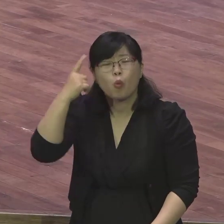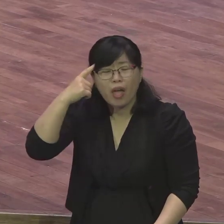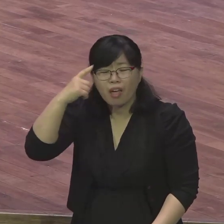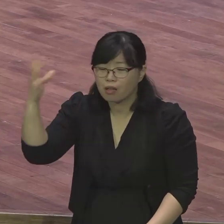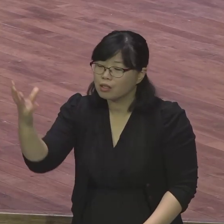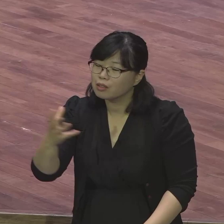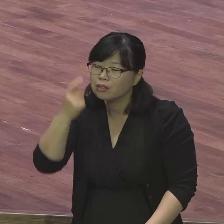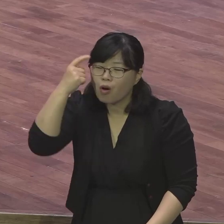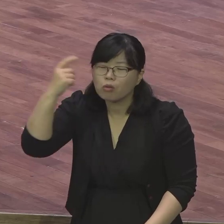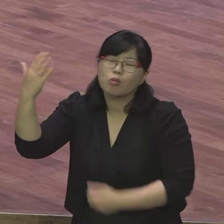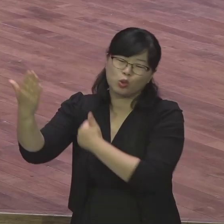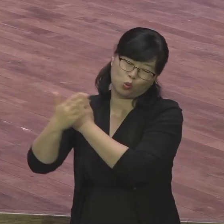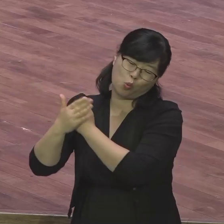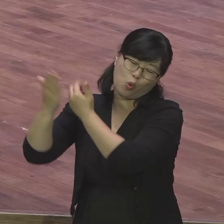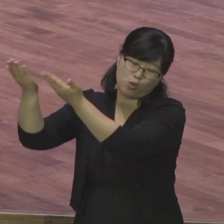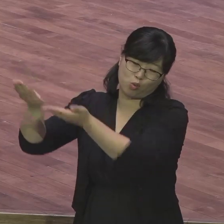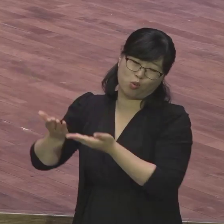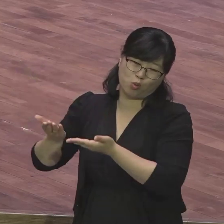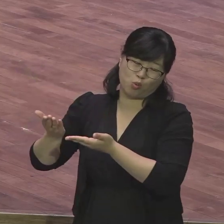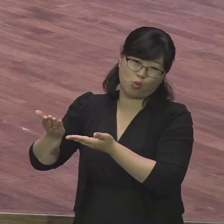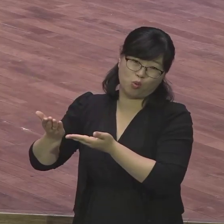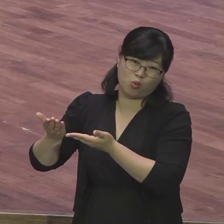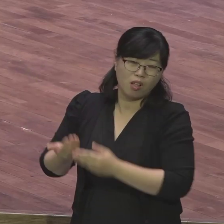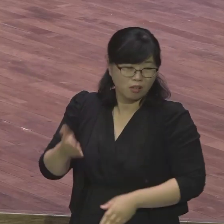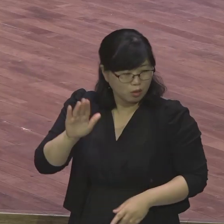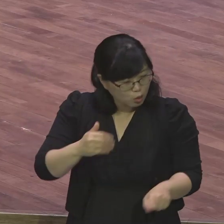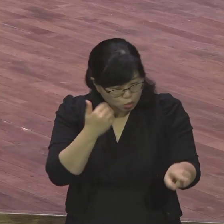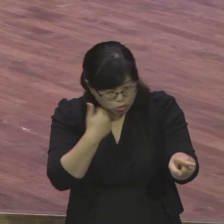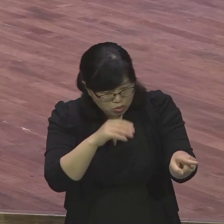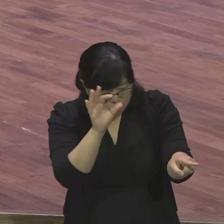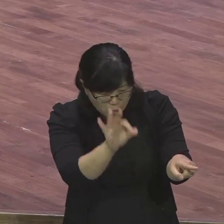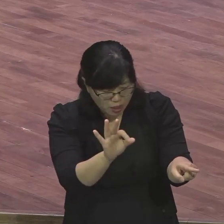분 하나도 감당을 못해 아이고 나 여러분들은 못하겠다 이 쫑발이들